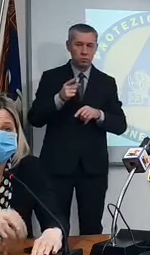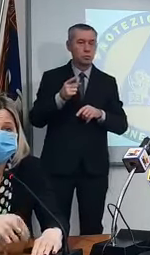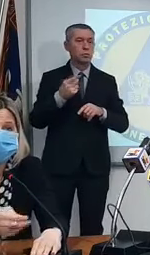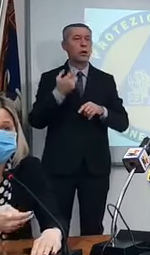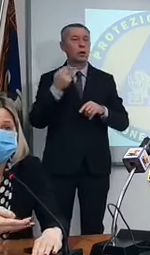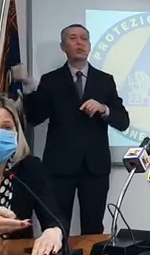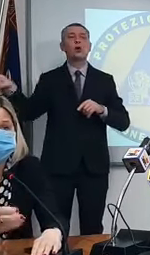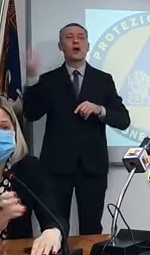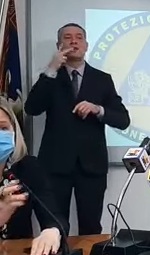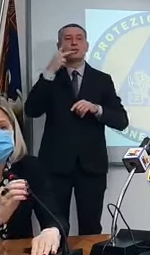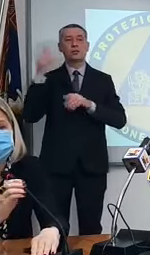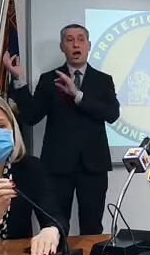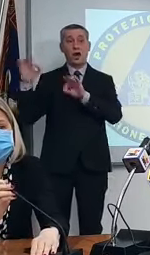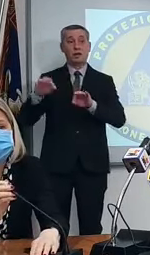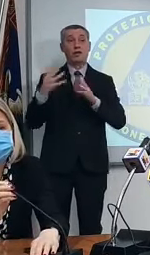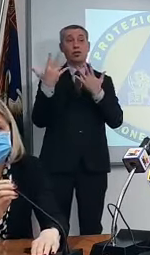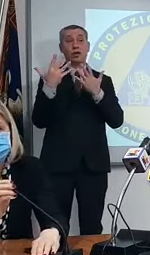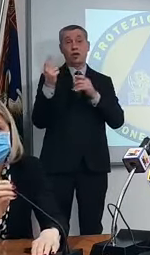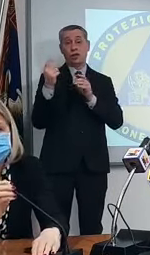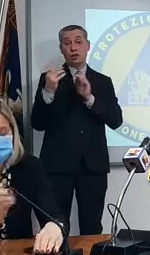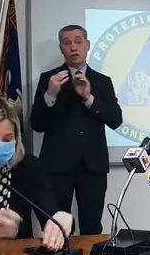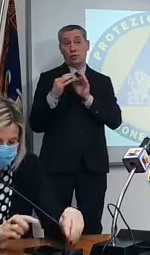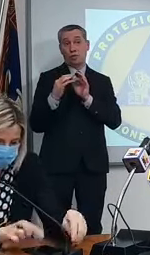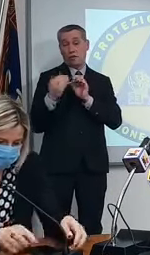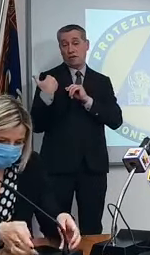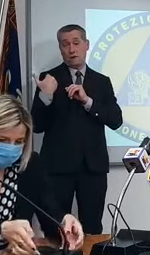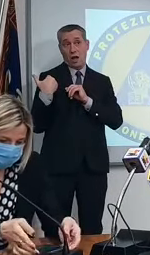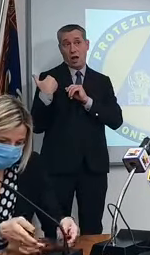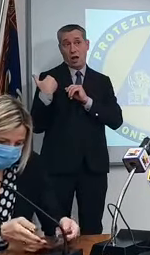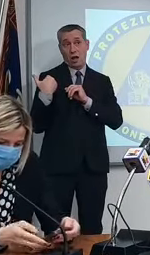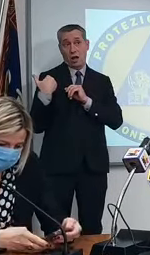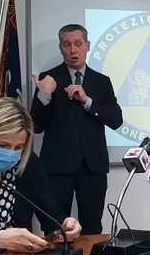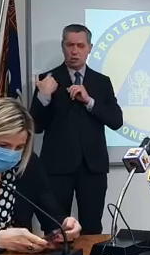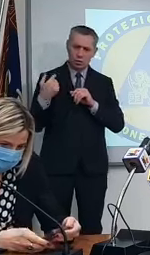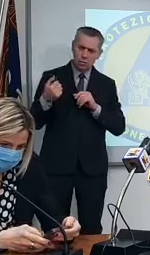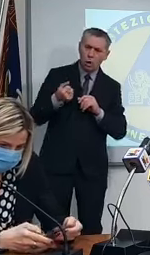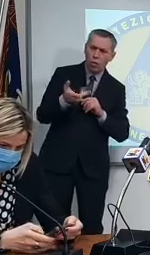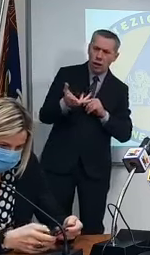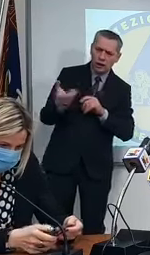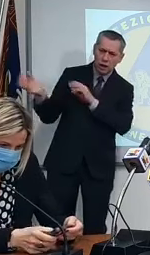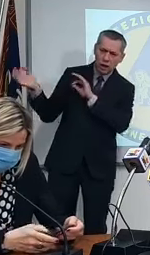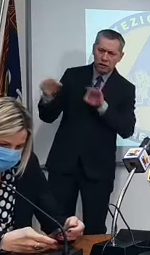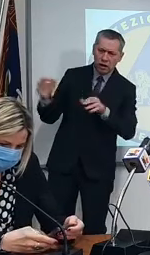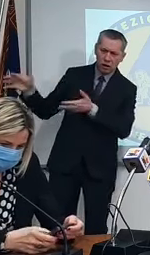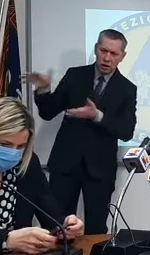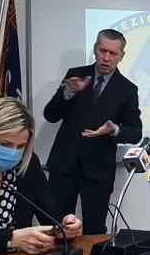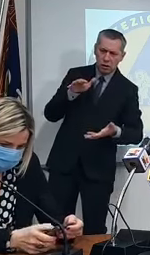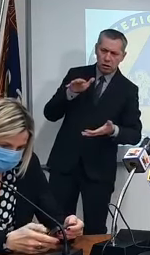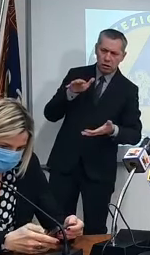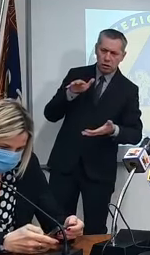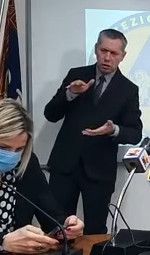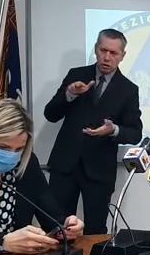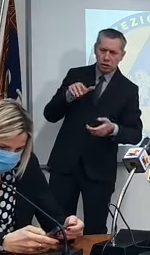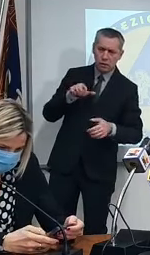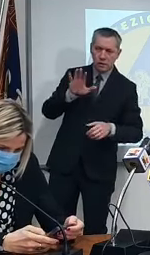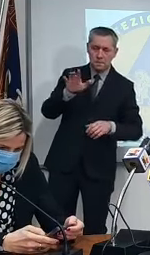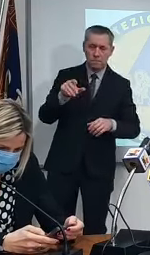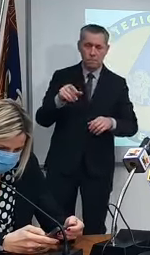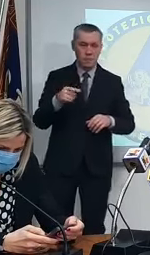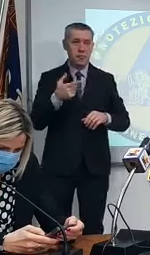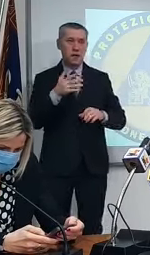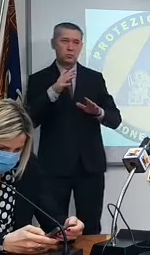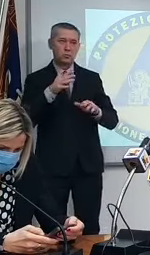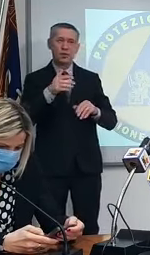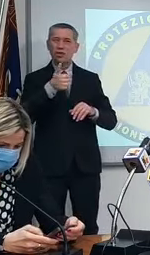arrivato oggi è arrivato 10 minuti fa quante assessora? in base al bollettino che avevo io